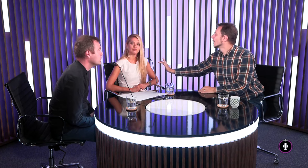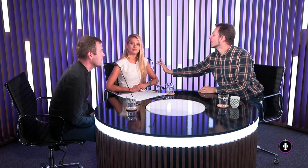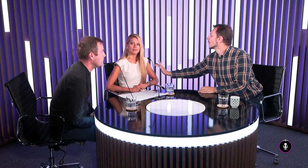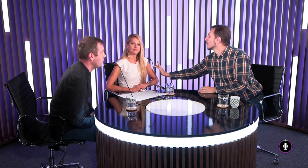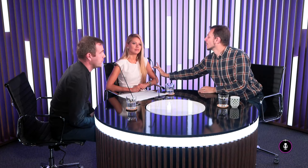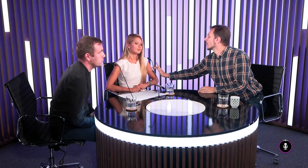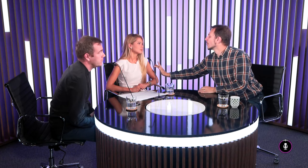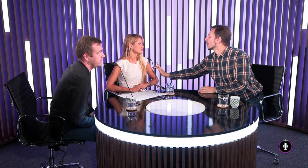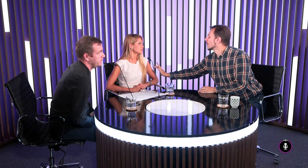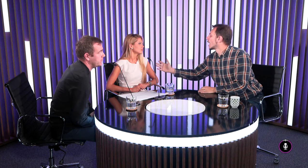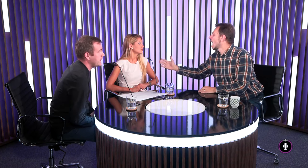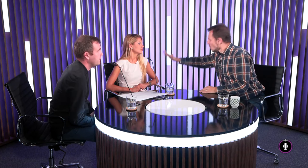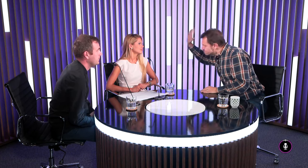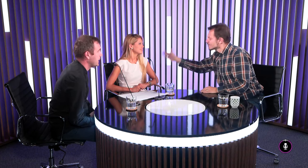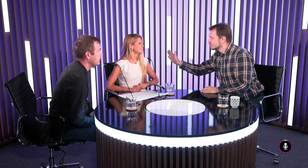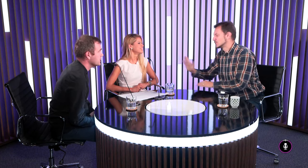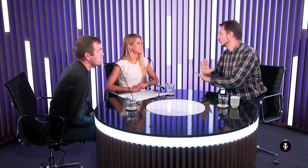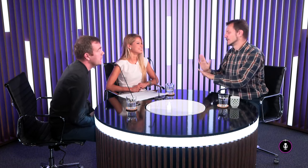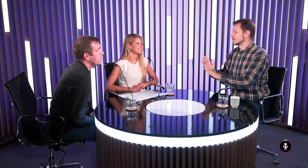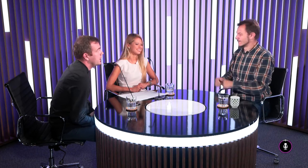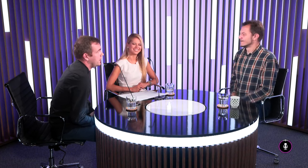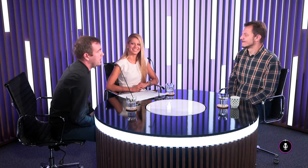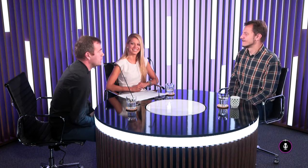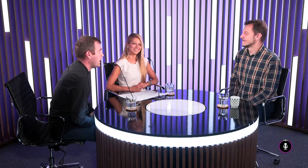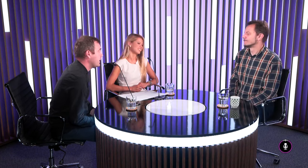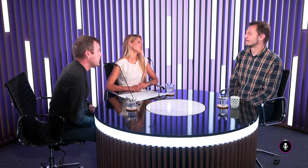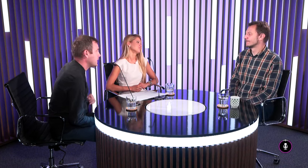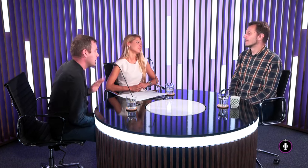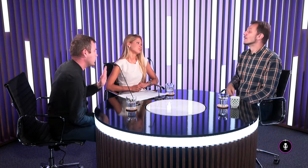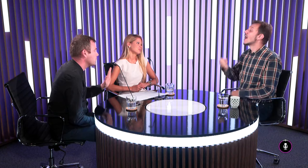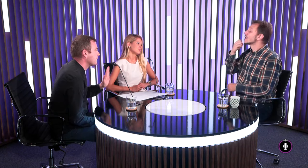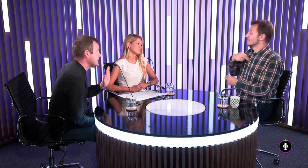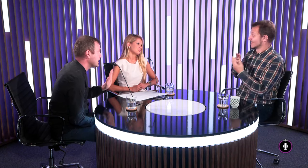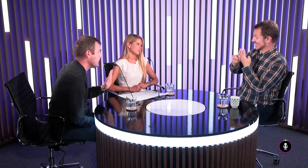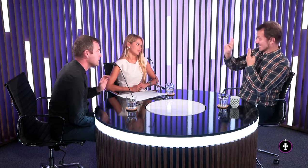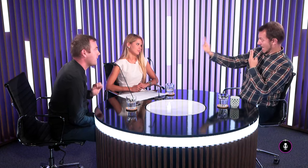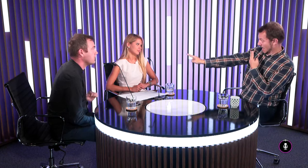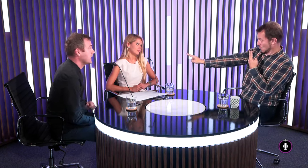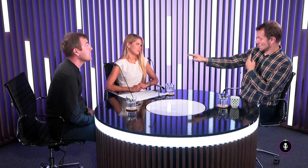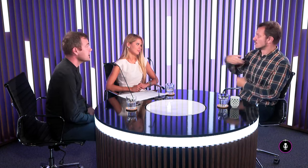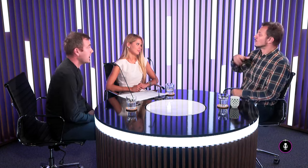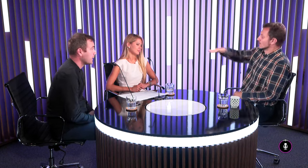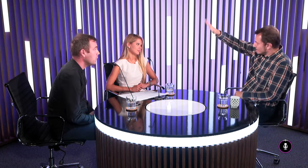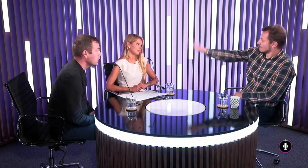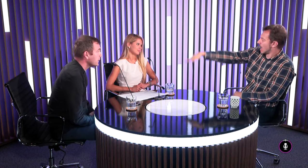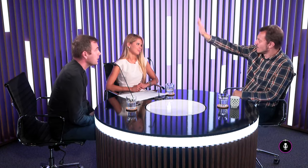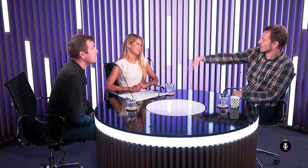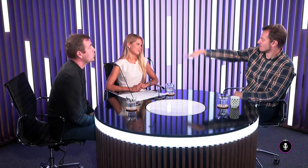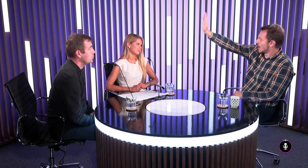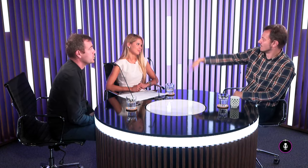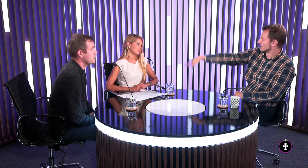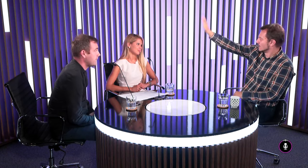je v poriadku to je také miesto a má byť tento taký citlivý správny ak ste ďaleko